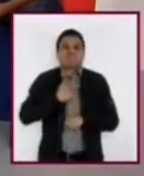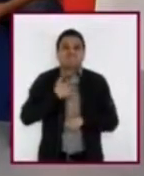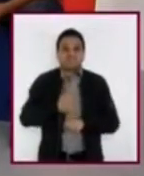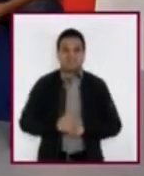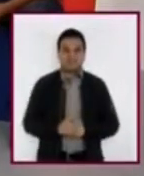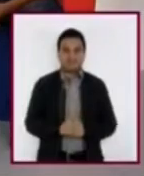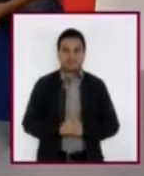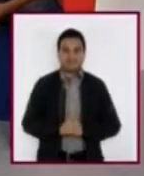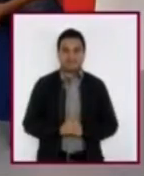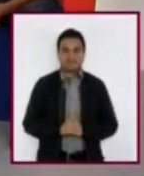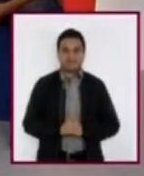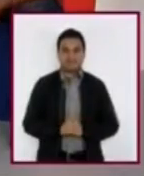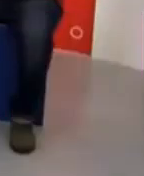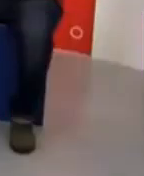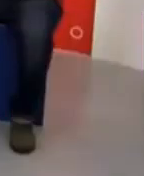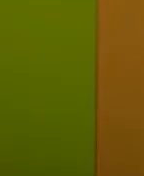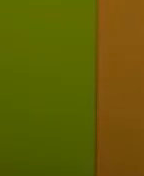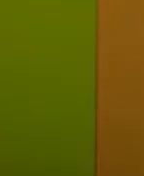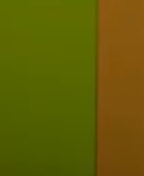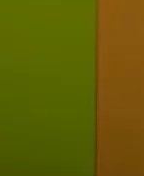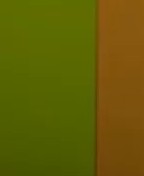¿Cómo ha influido la de teatro donde utiliza